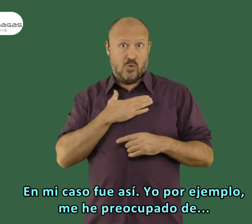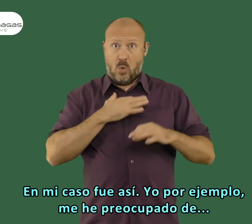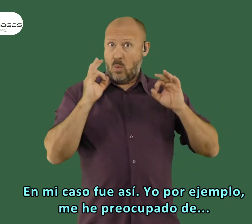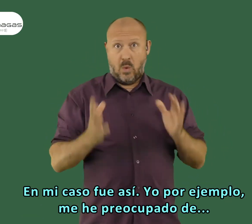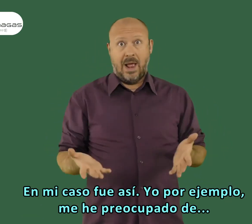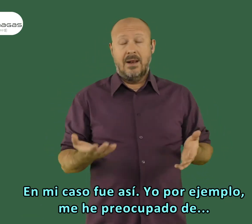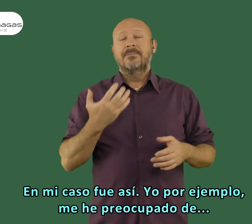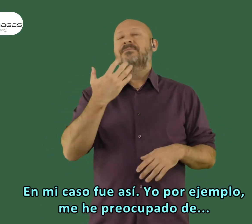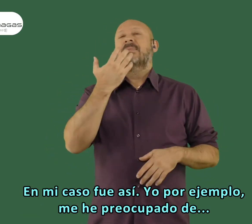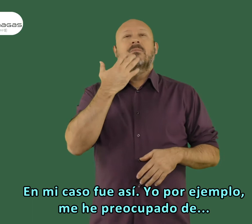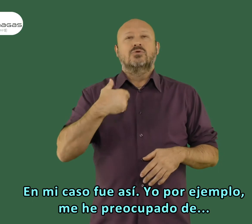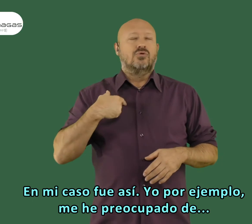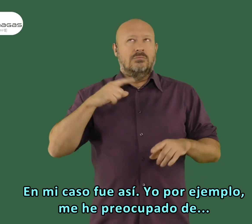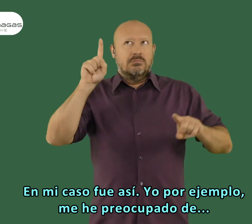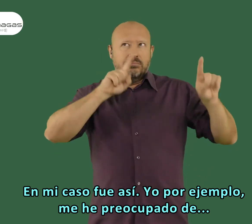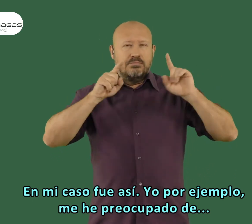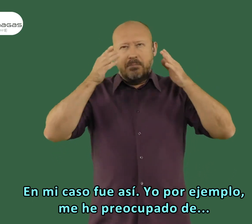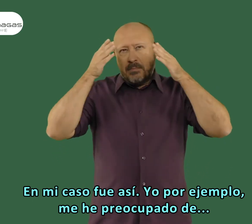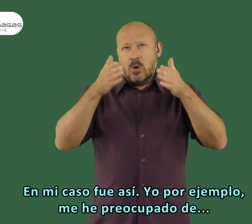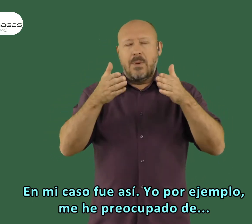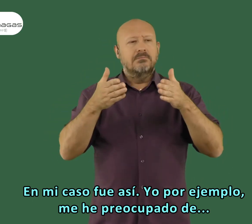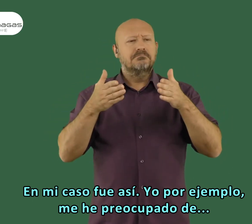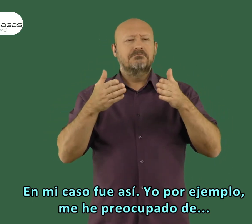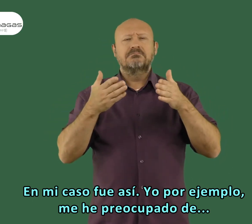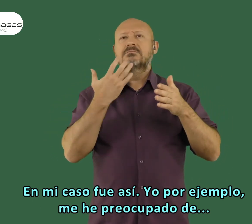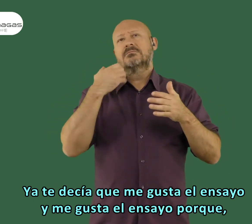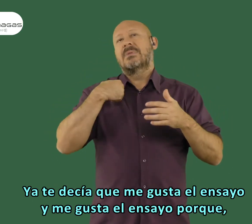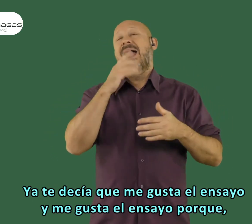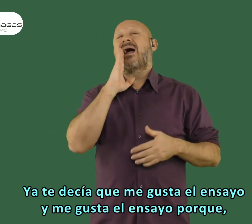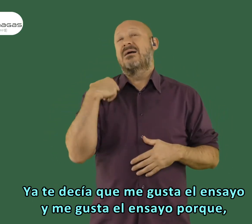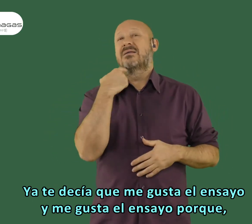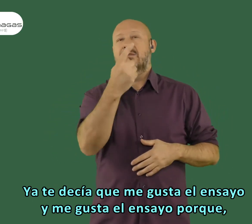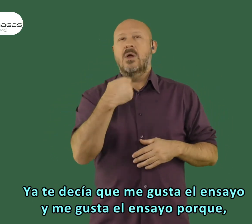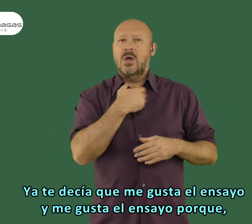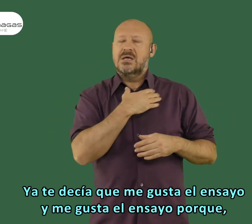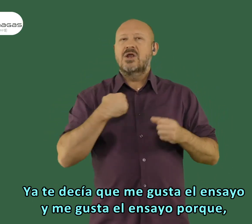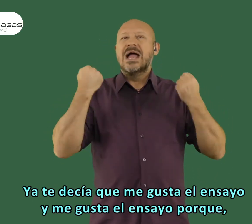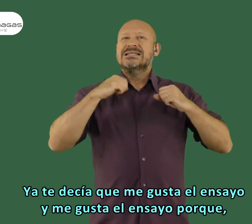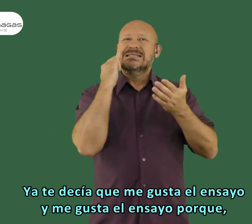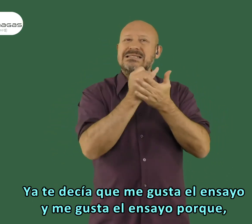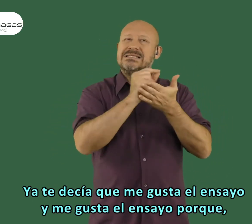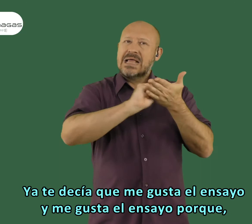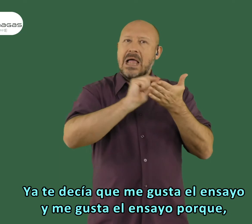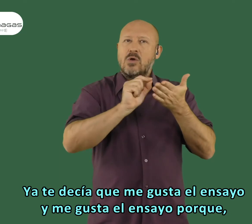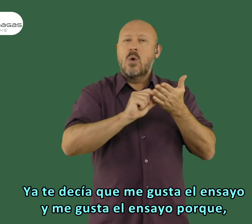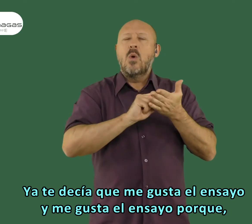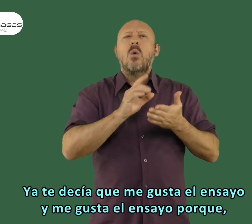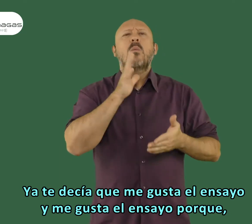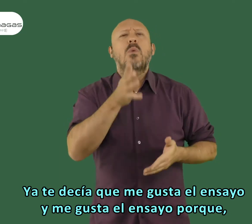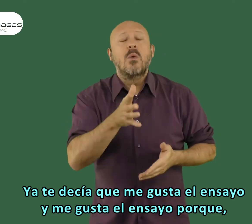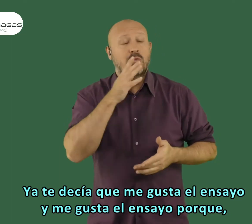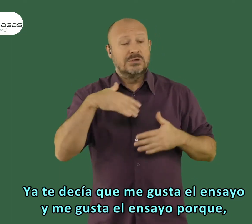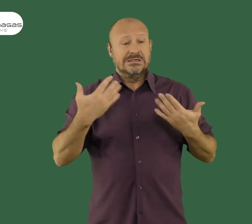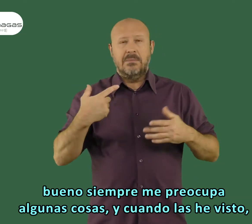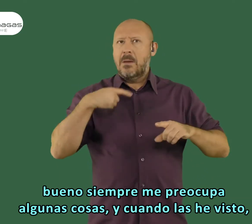de verdad, ¿no? En mi caso fue así. Yo, por ejemplo, me he preocupado de... Ya te decía que me gusta el ensayo y me gusta el